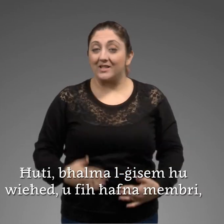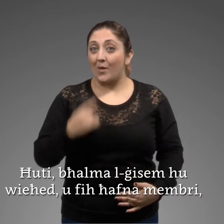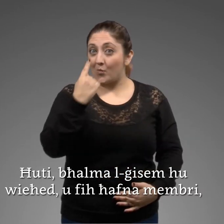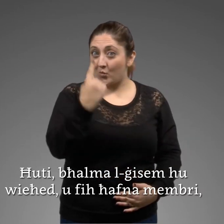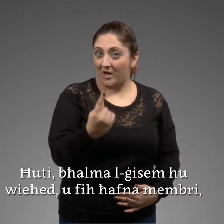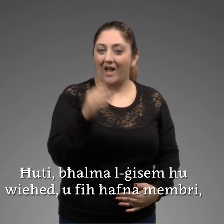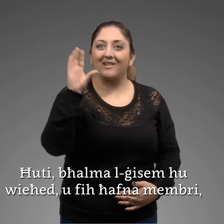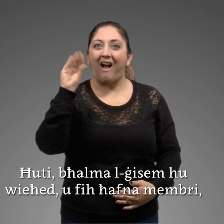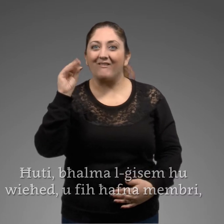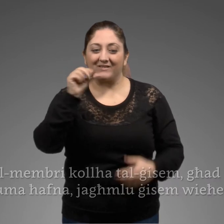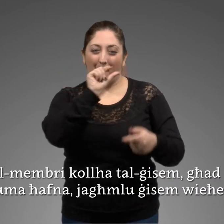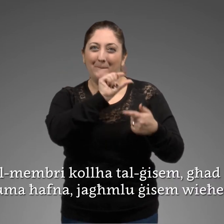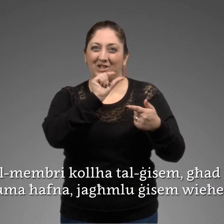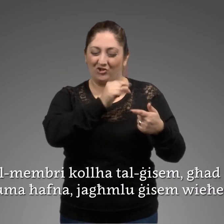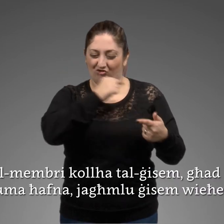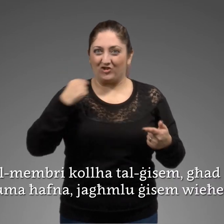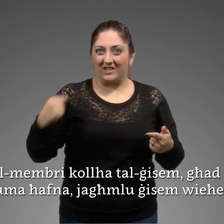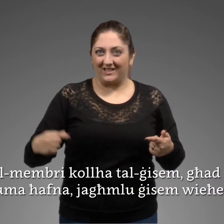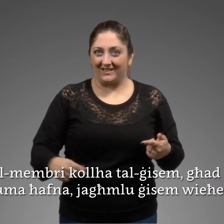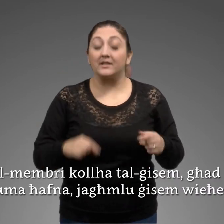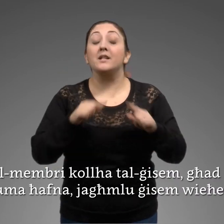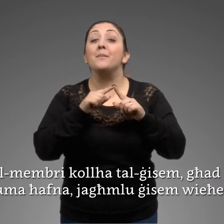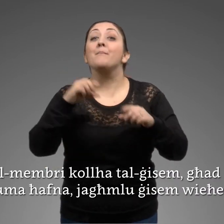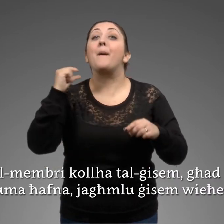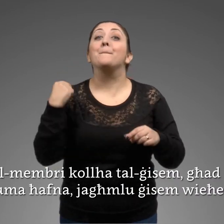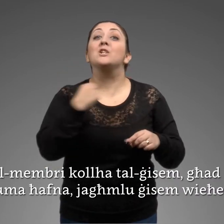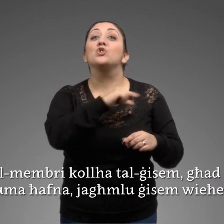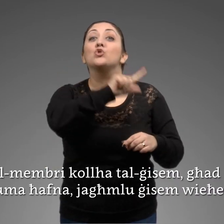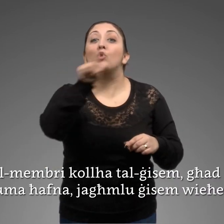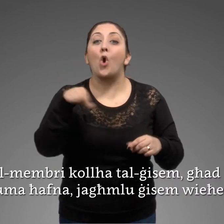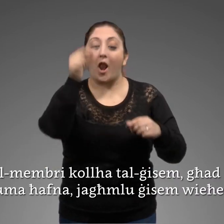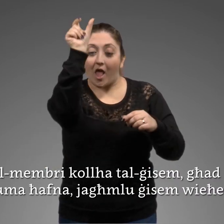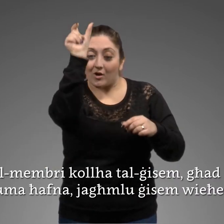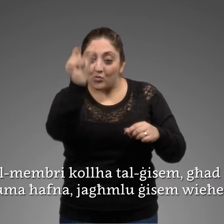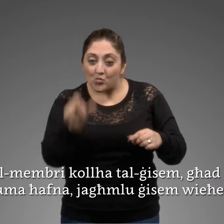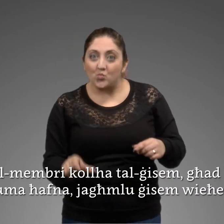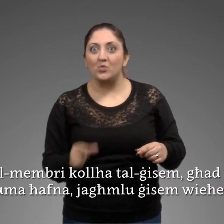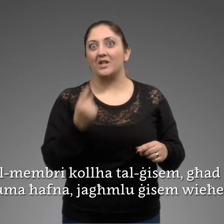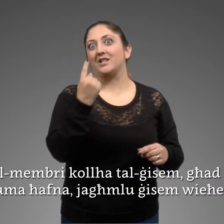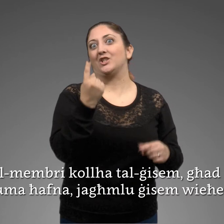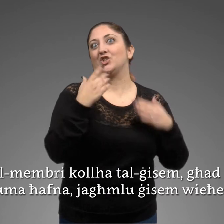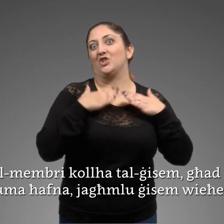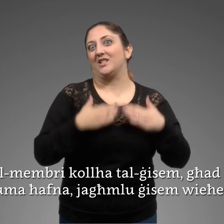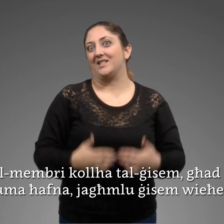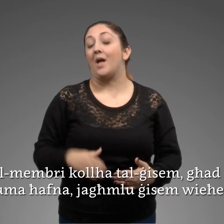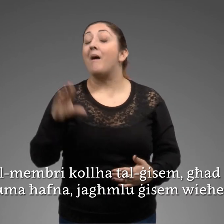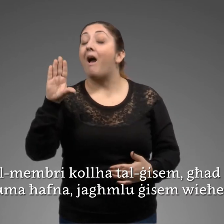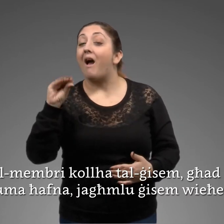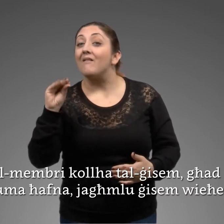fieħ ħafna membri u l-membri kollata l-ġisem għat li u ma ħafna j'amlu ġisem wijhet